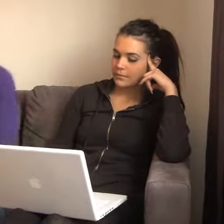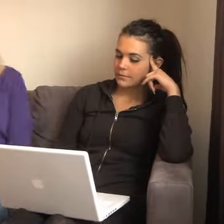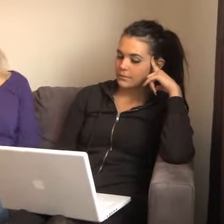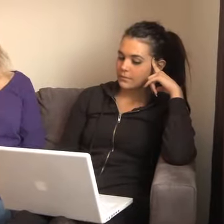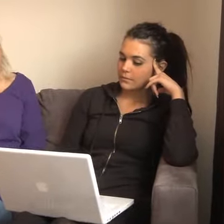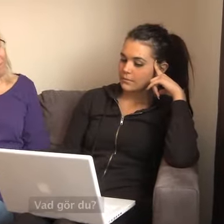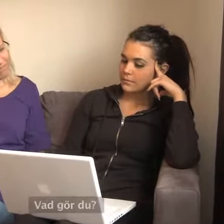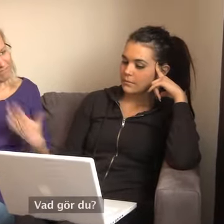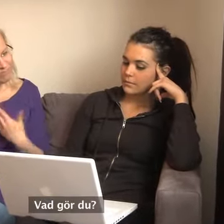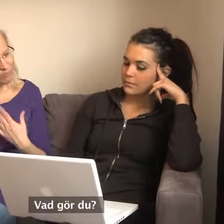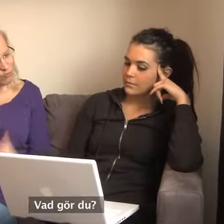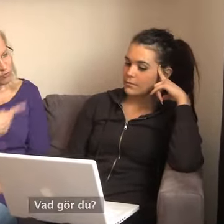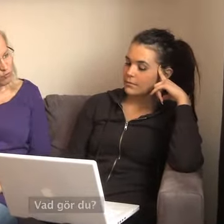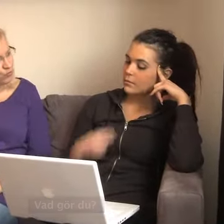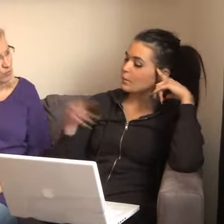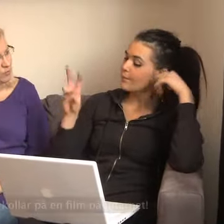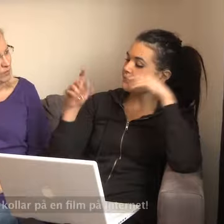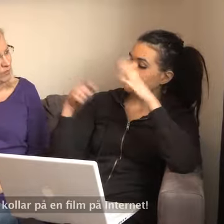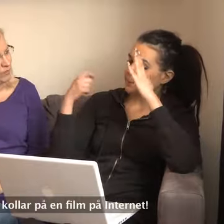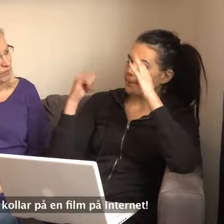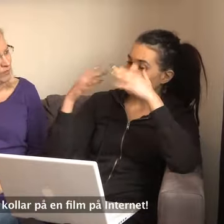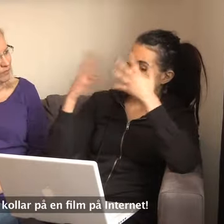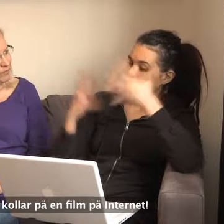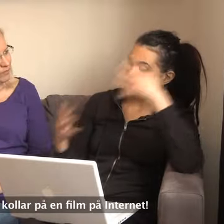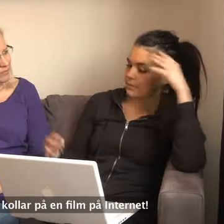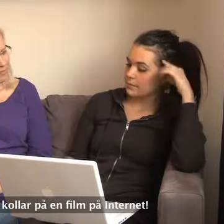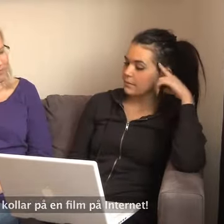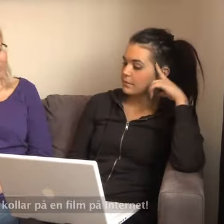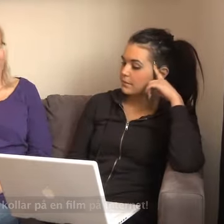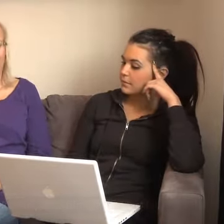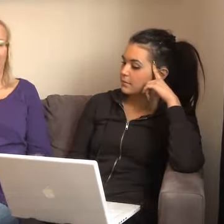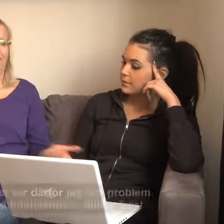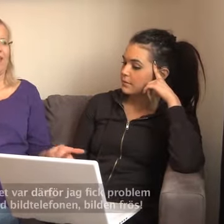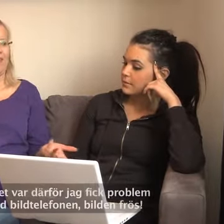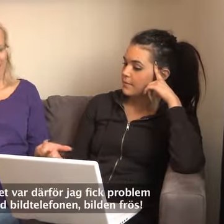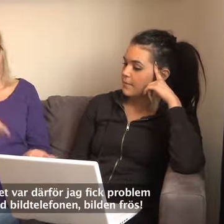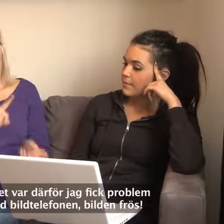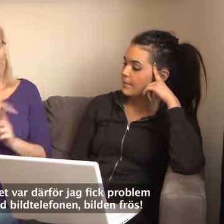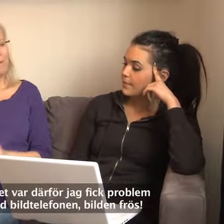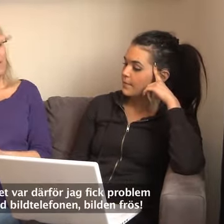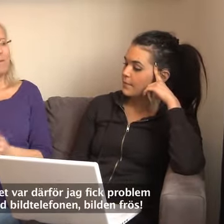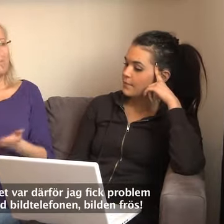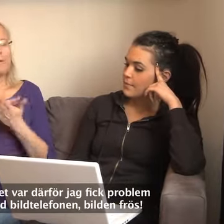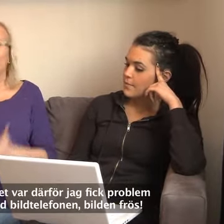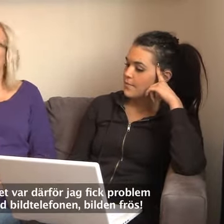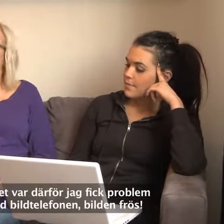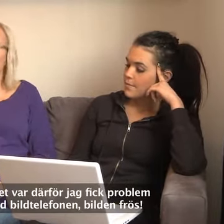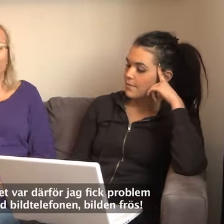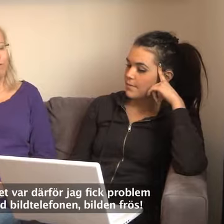Vad gör du? Jag kollar på en film på nätet. Ja, så var därför jag fick problem med bildtelefonen. Bilden